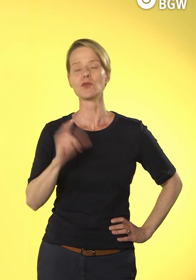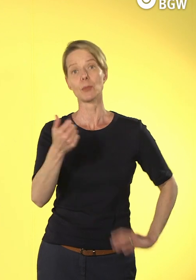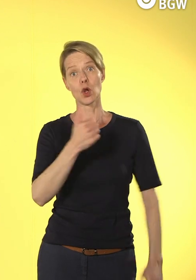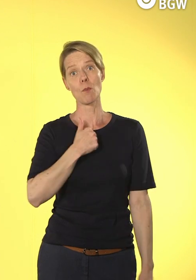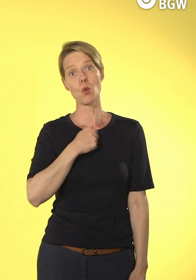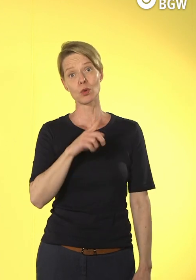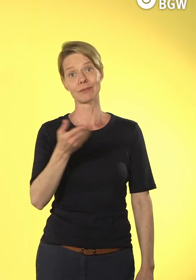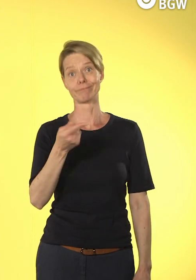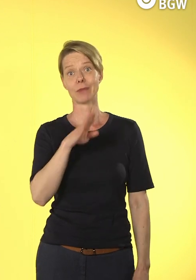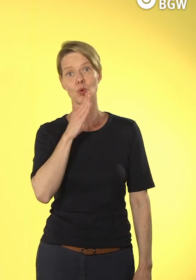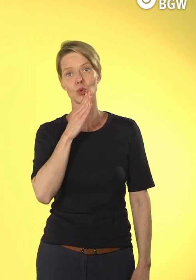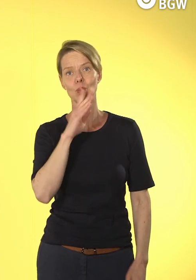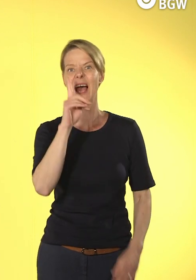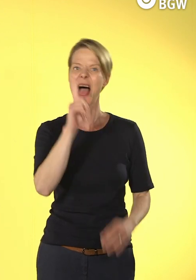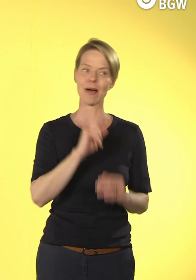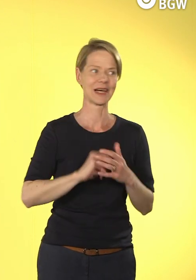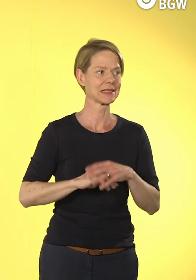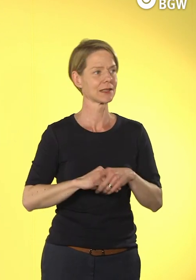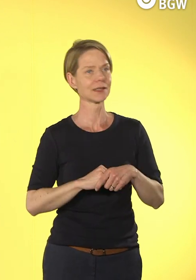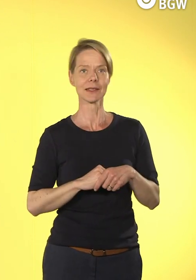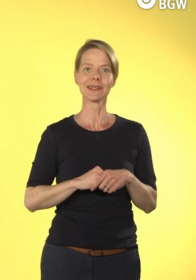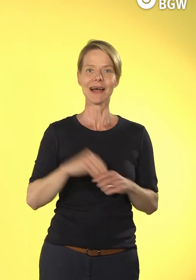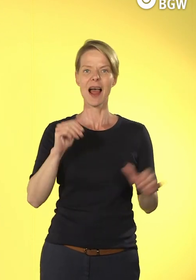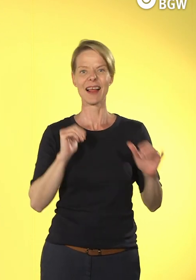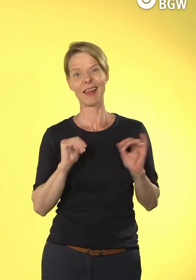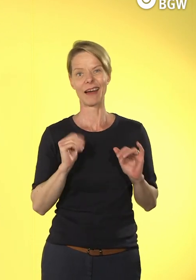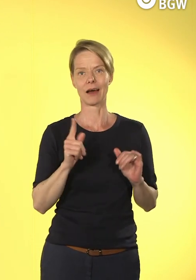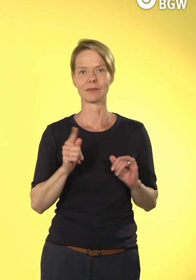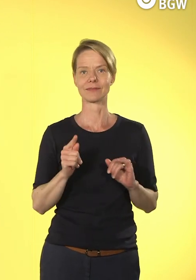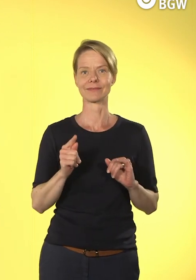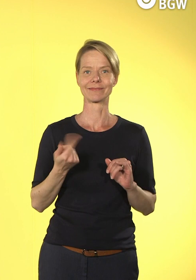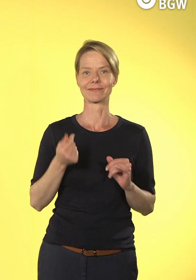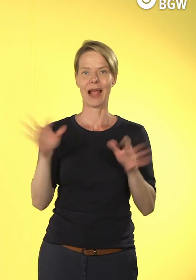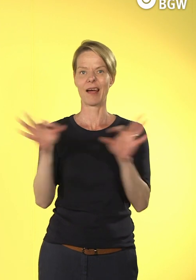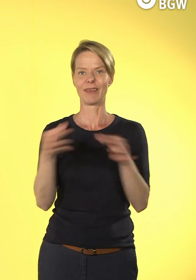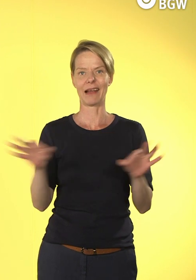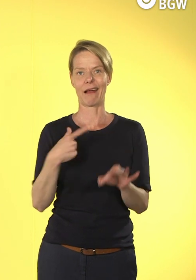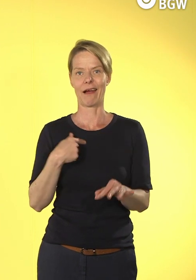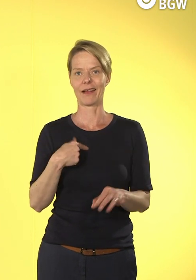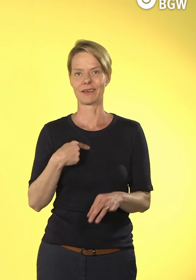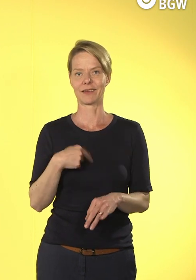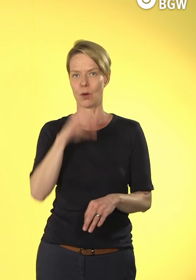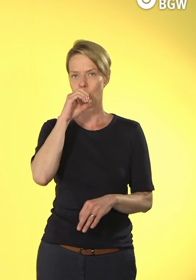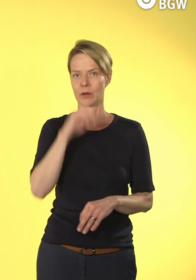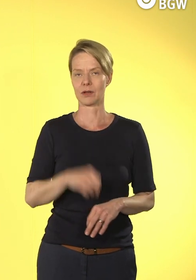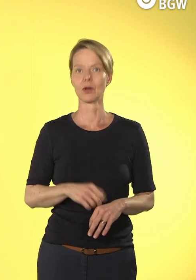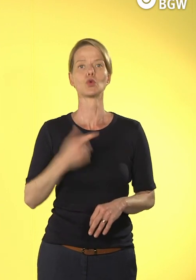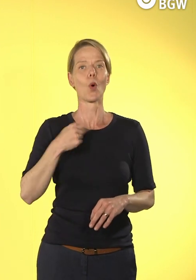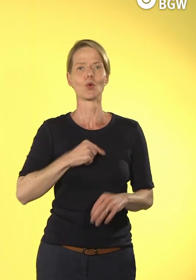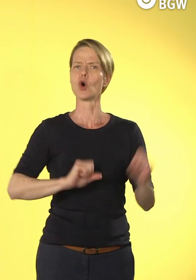Allerdings war ein bisschen hybris dabei. Ich hatte nämlich nicht die Skills, genau mit dem Programm meine Intranet-Seite zu verändern und habe die ganz schön verhunzt.